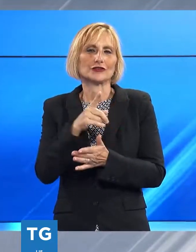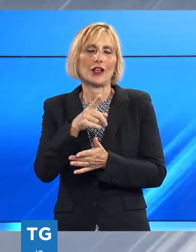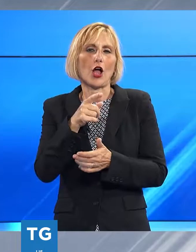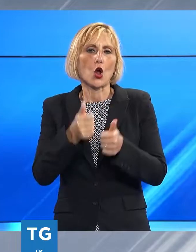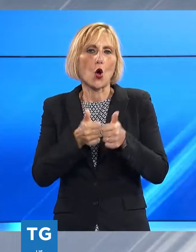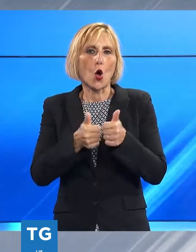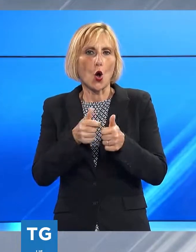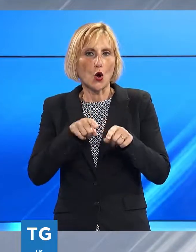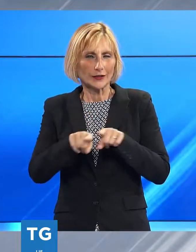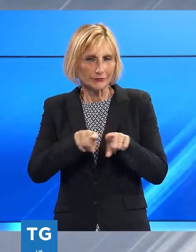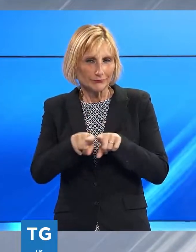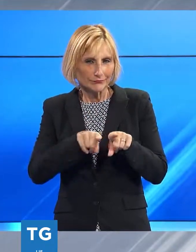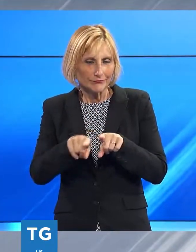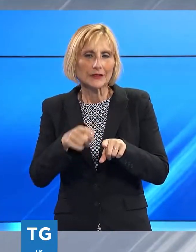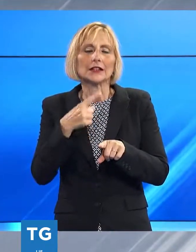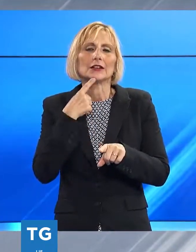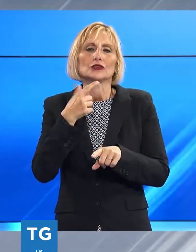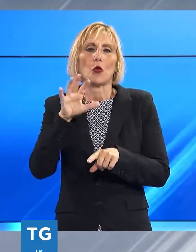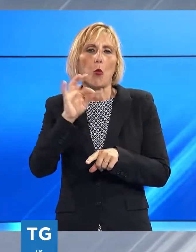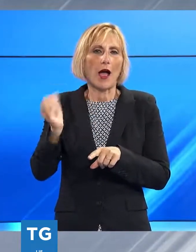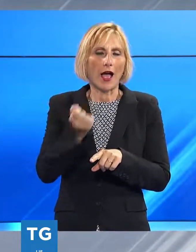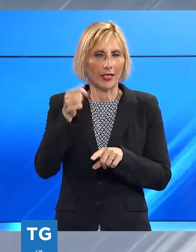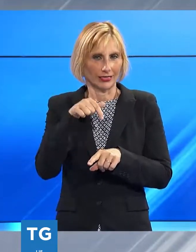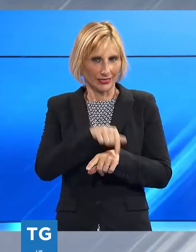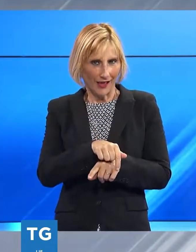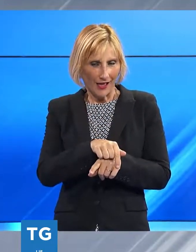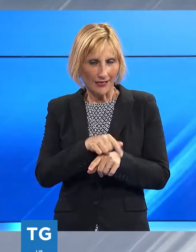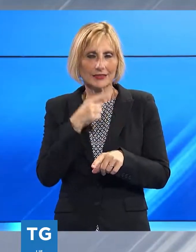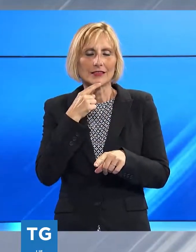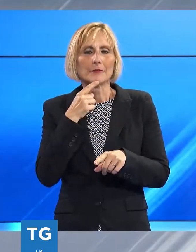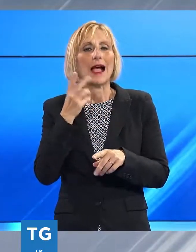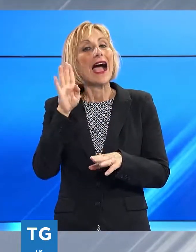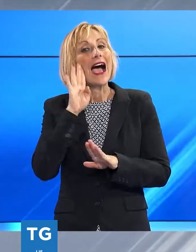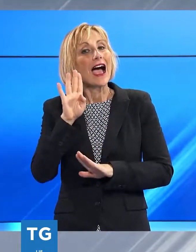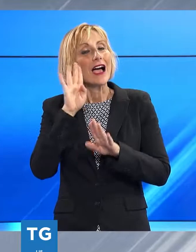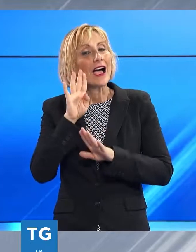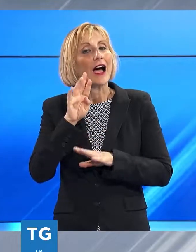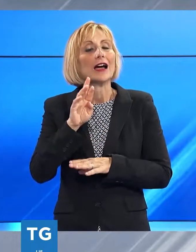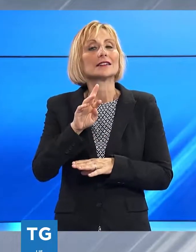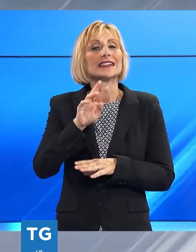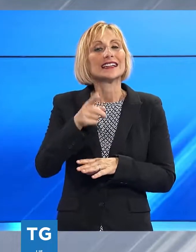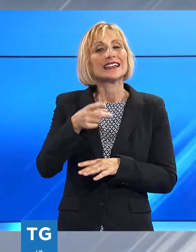mettere una serie ipoteca sul titolo tricolore terra, occhio però a Russo Griasin.